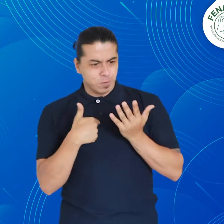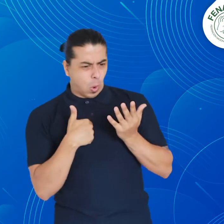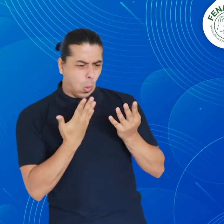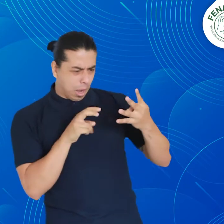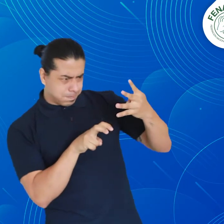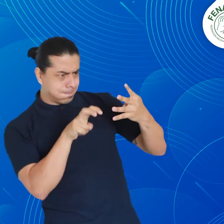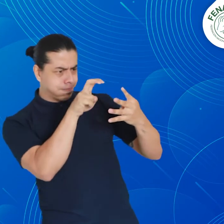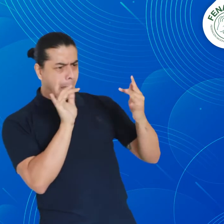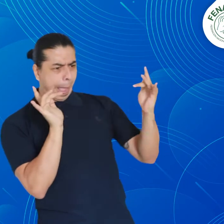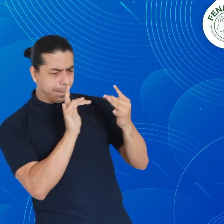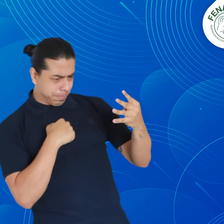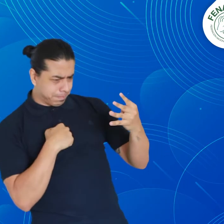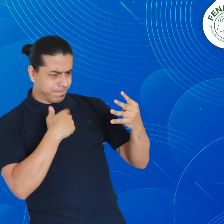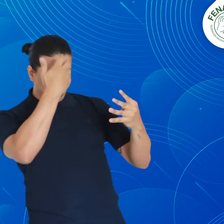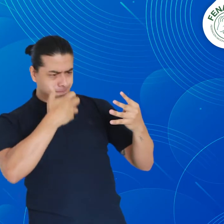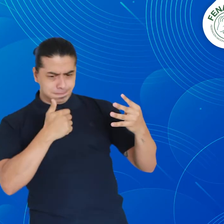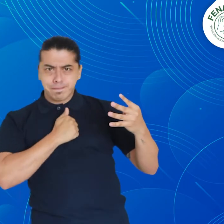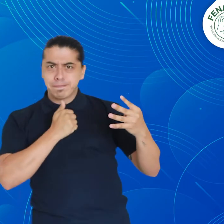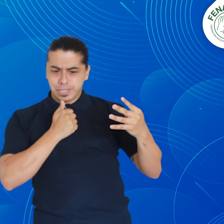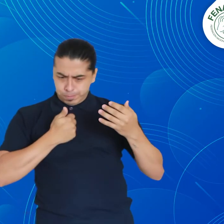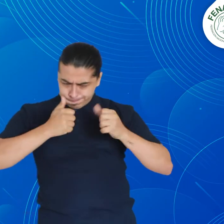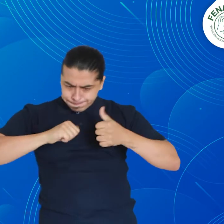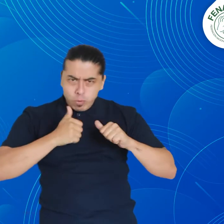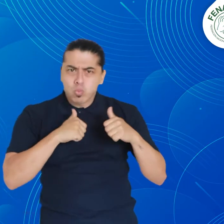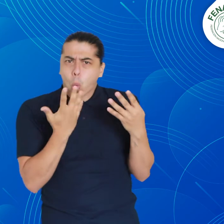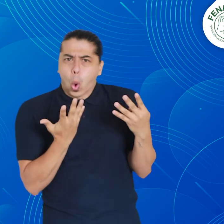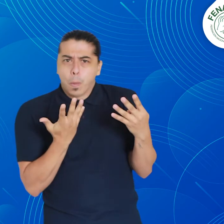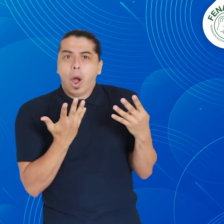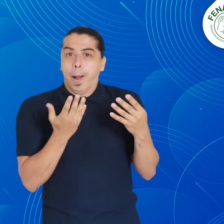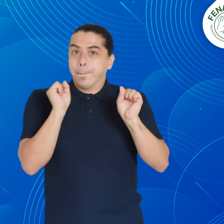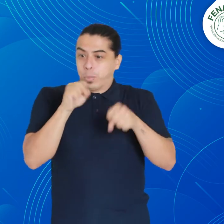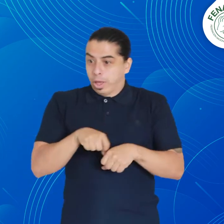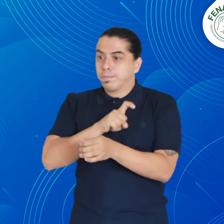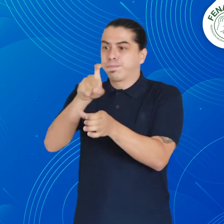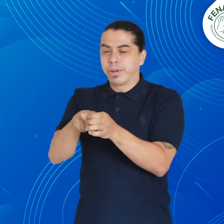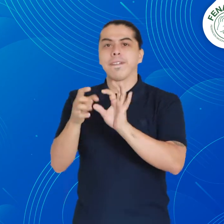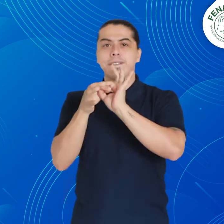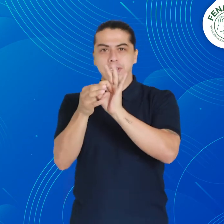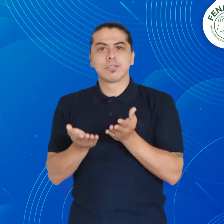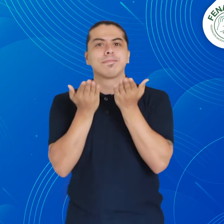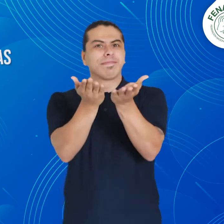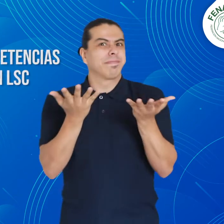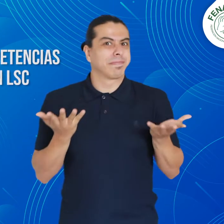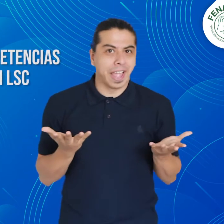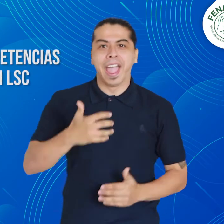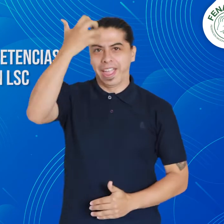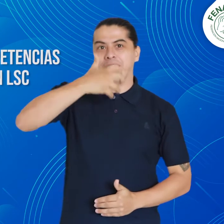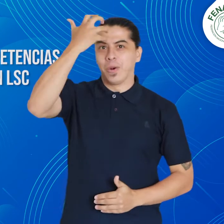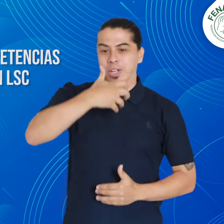lengua de señas y quieres saber a qué curso corresponden tus conocimientos, puedes inscribirte a la evaluación de competencias lingüísticas que ofrece